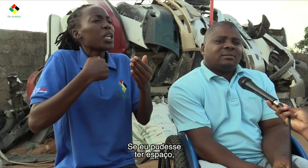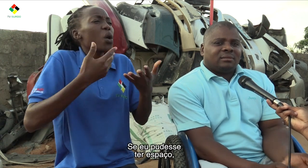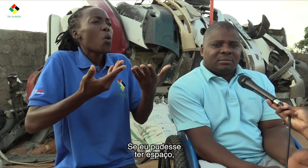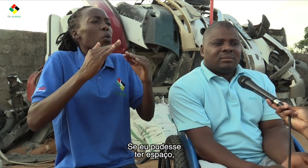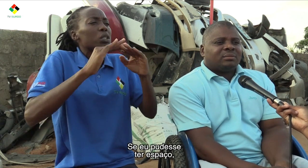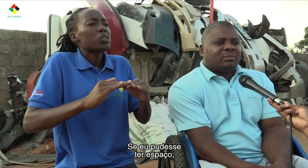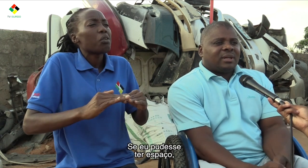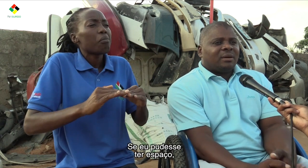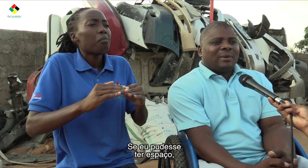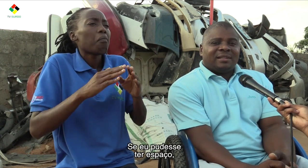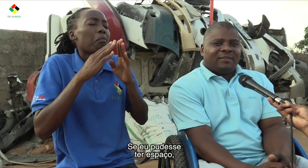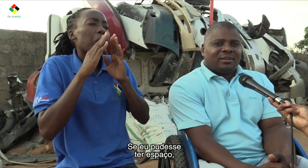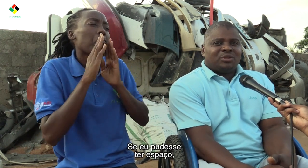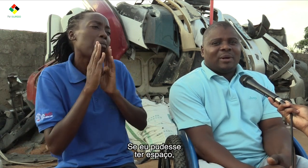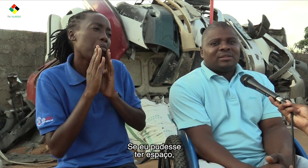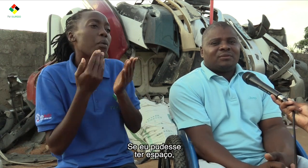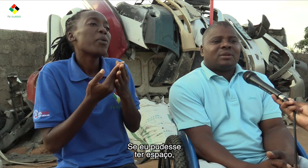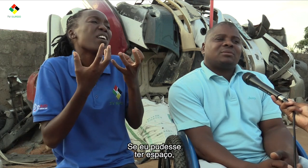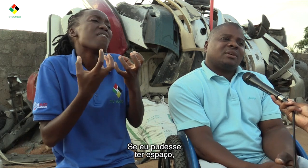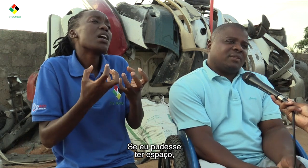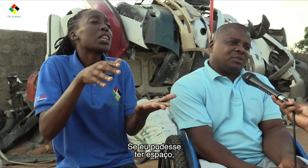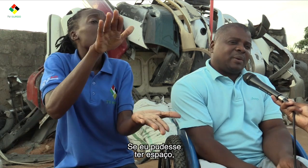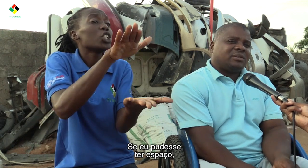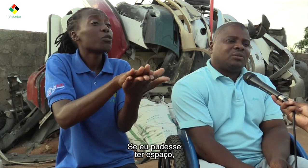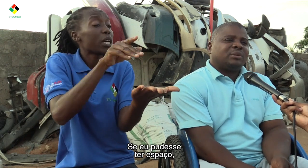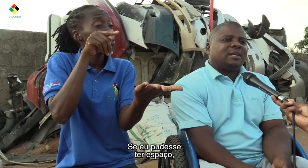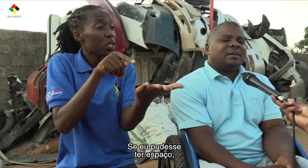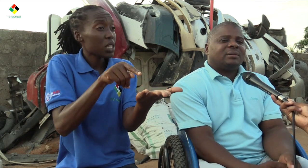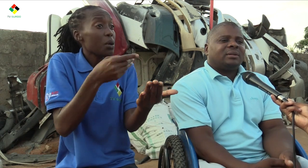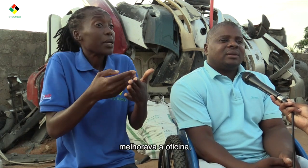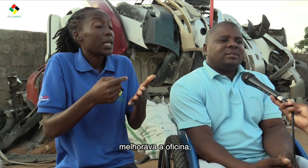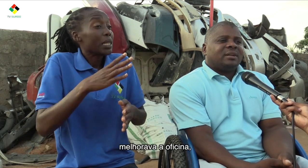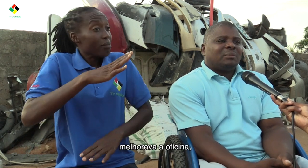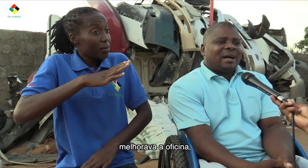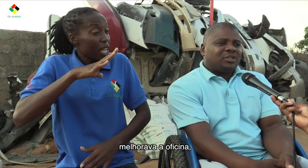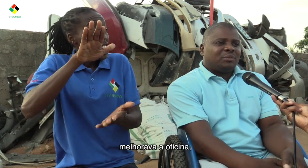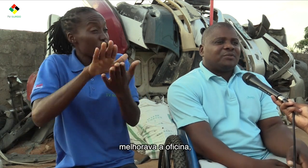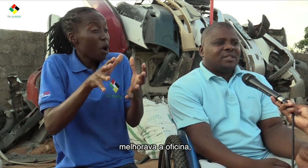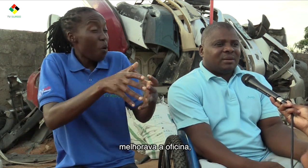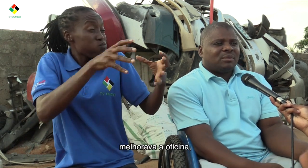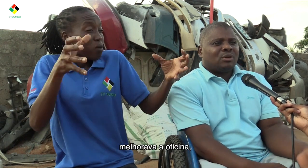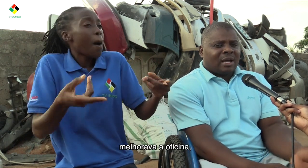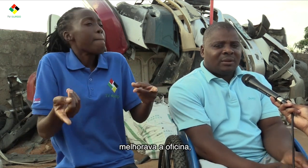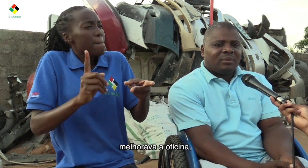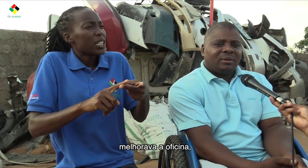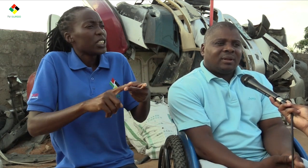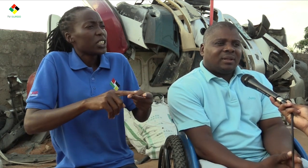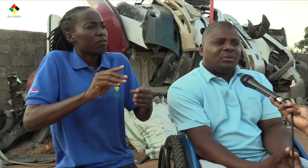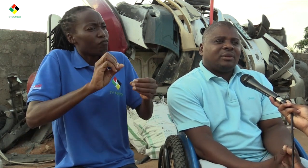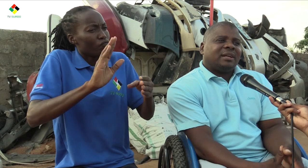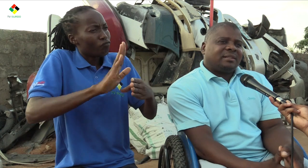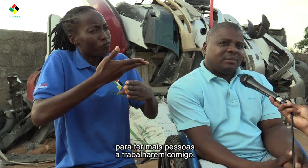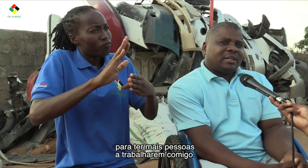é por causa de falta do espaço. Se que havia um espaço, eu puder ter mais uma oficina melhorada,